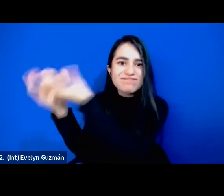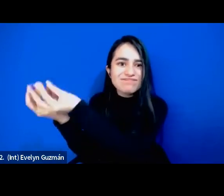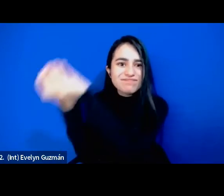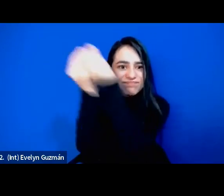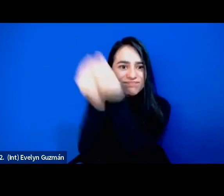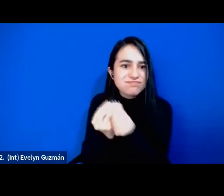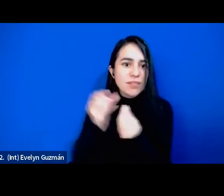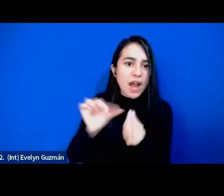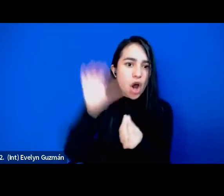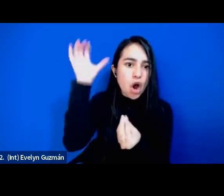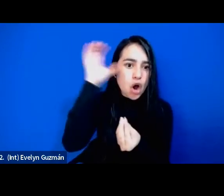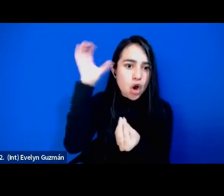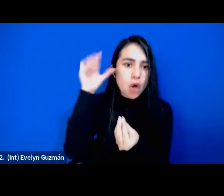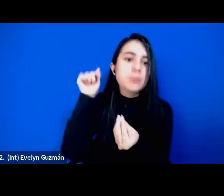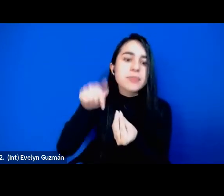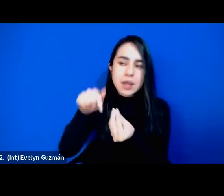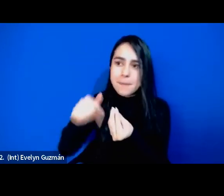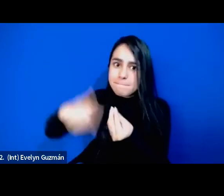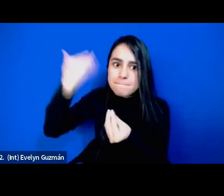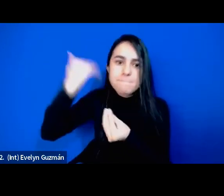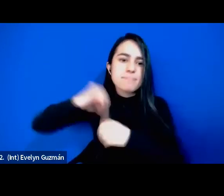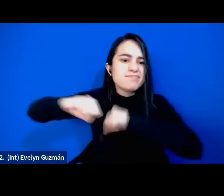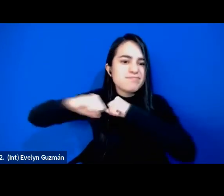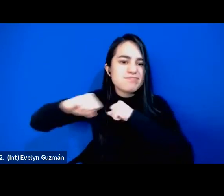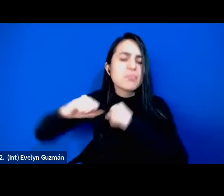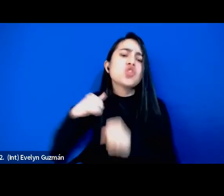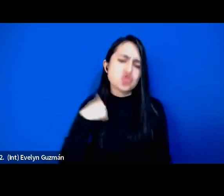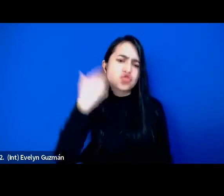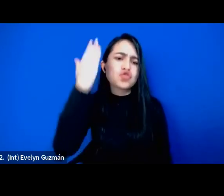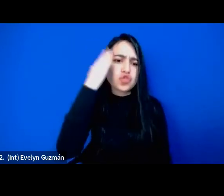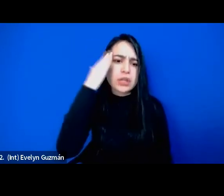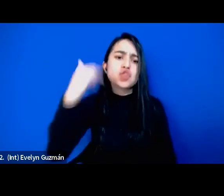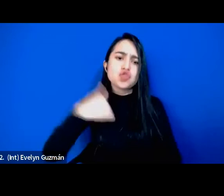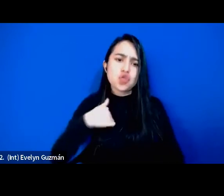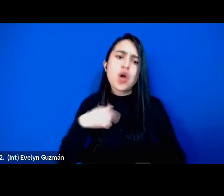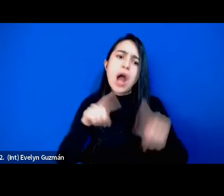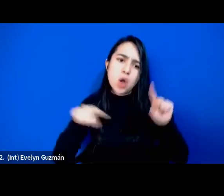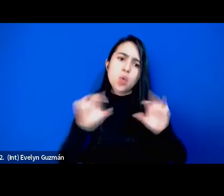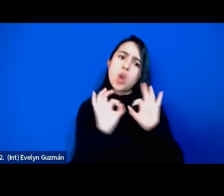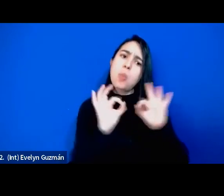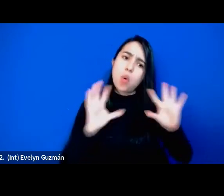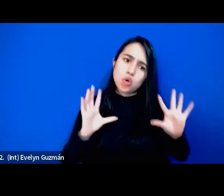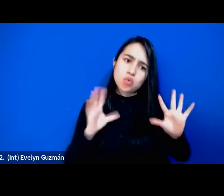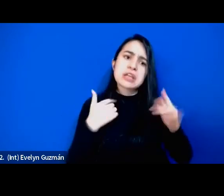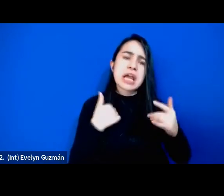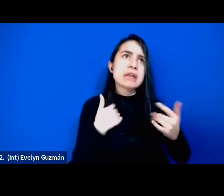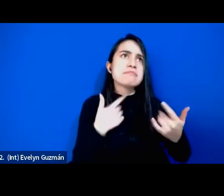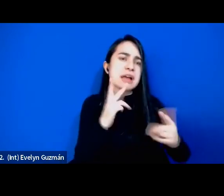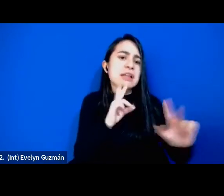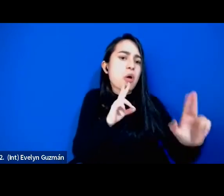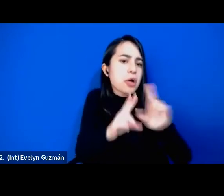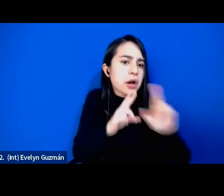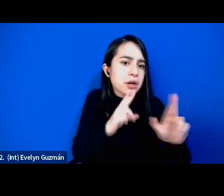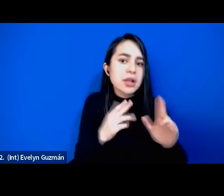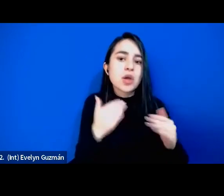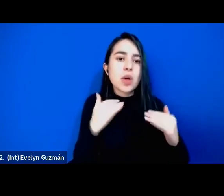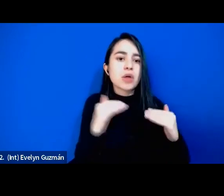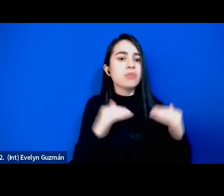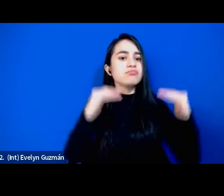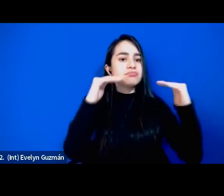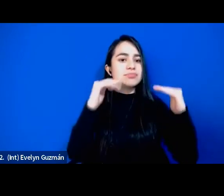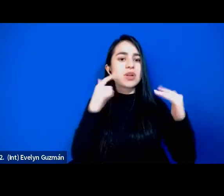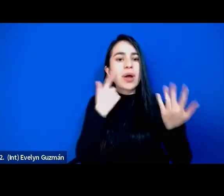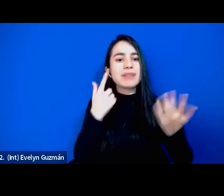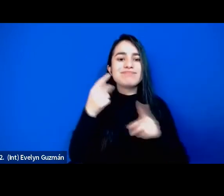soy consciente pues de de tener ciertos privilegios eh relacionales me doy cuenta que eso que llamo privilegios también